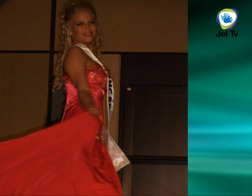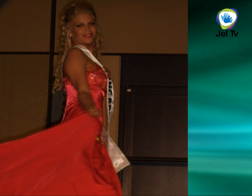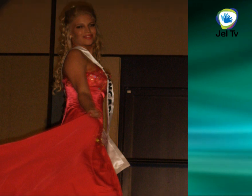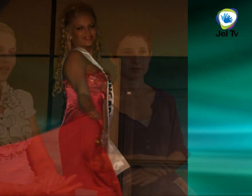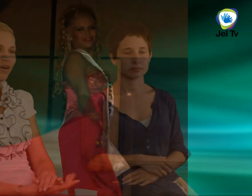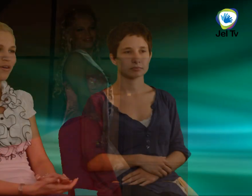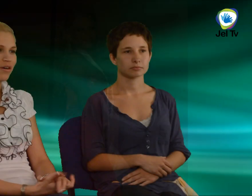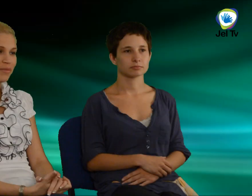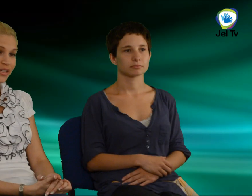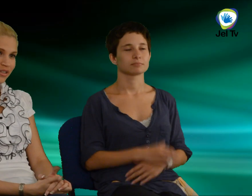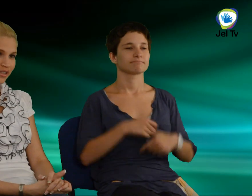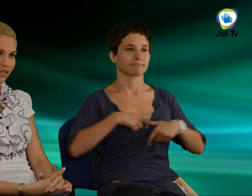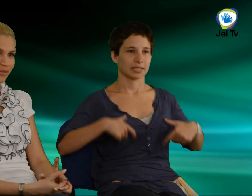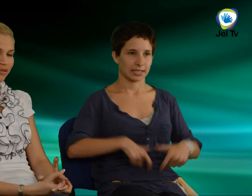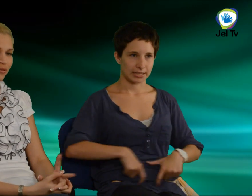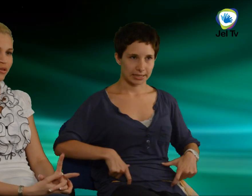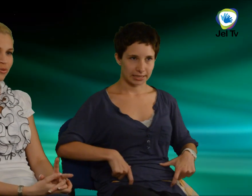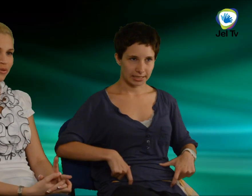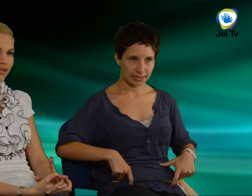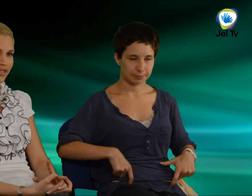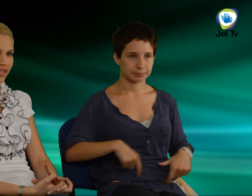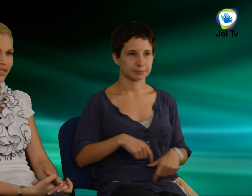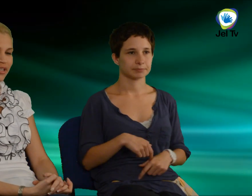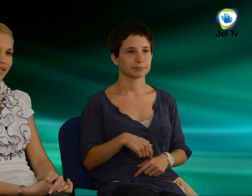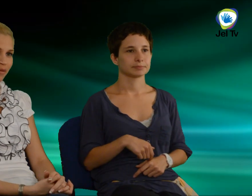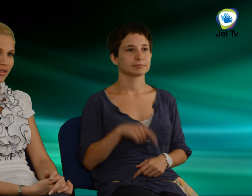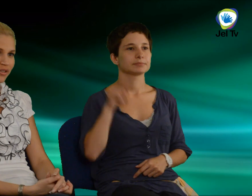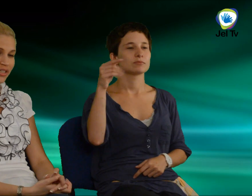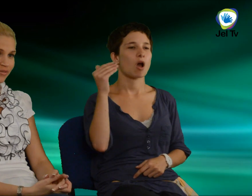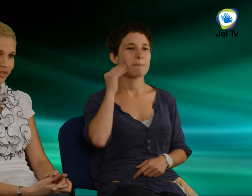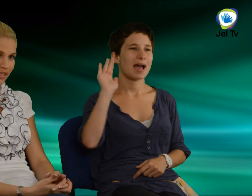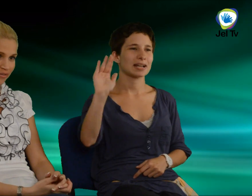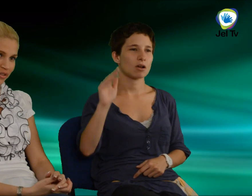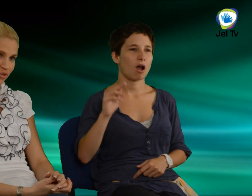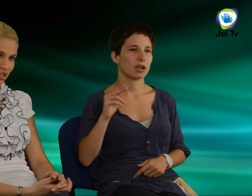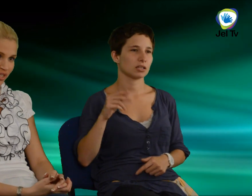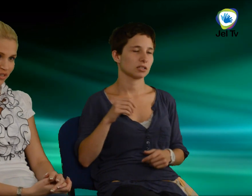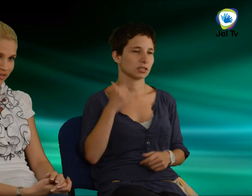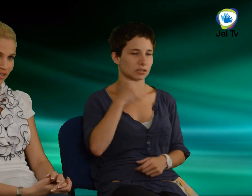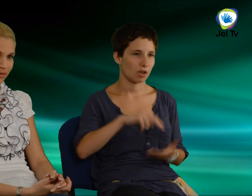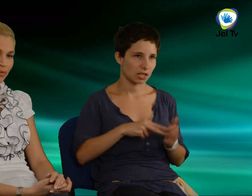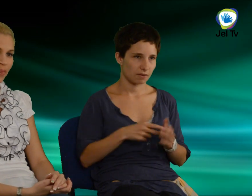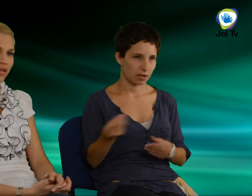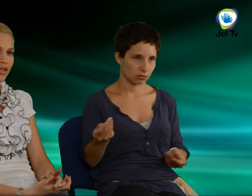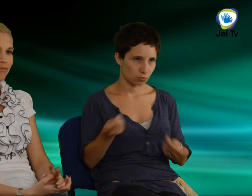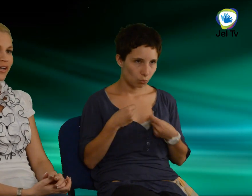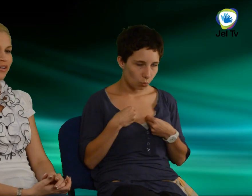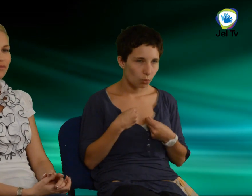A bikinit, amint hordtunk, aztán egy kinti amerikai divattervezőt csinálta nekünk. Meg kellett